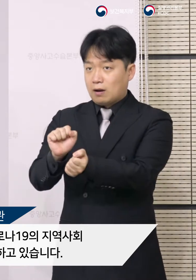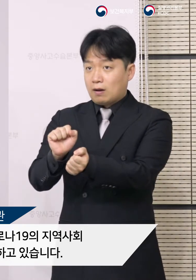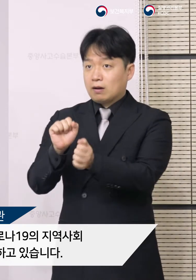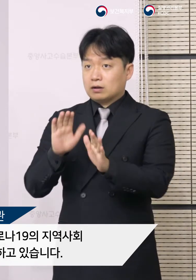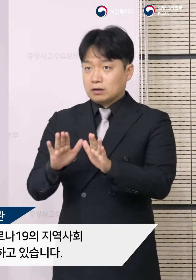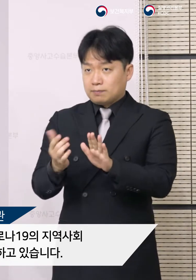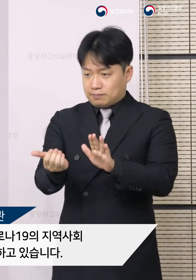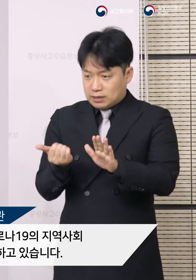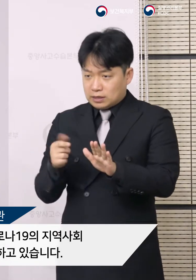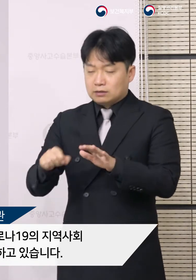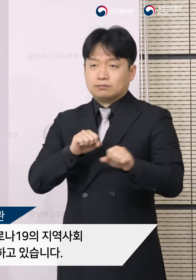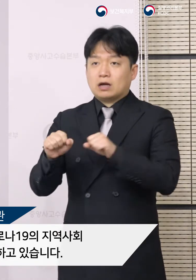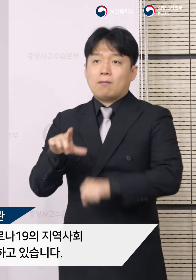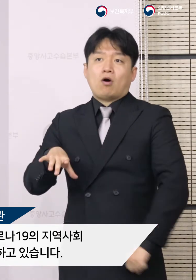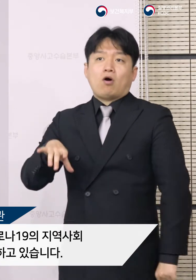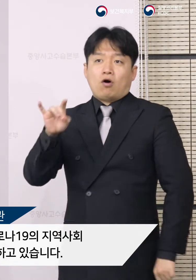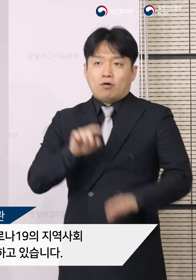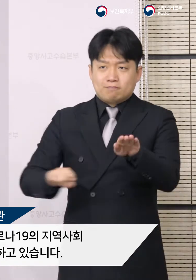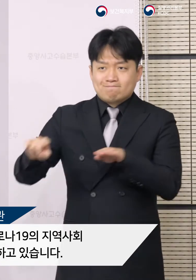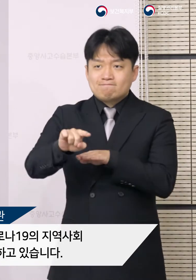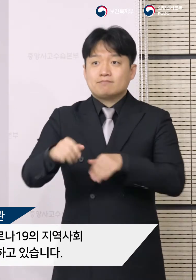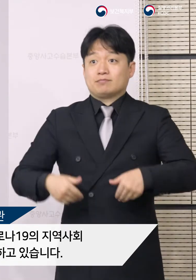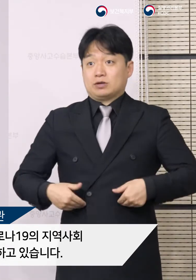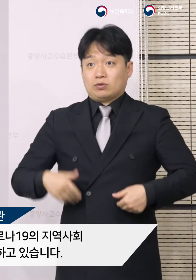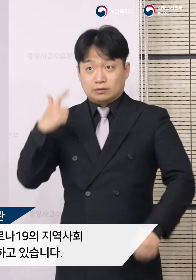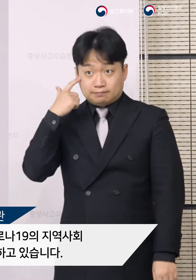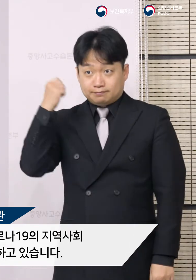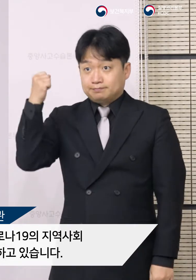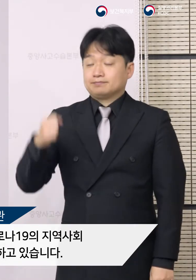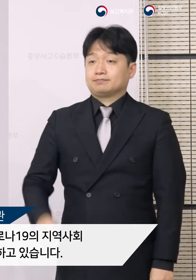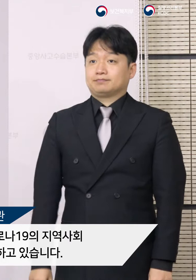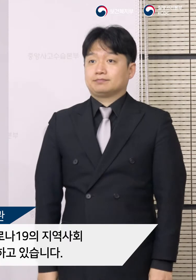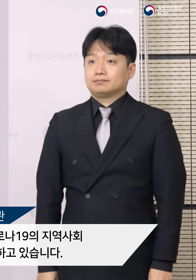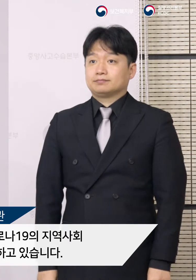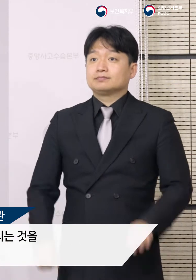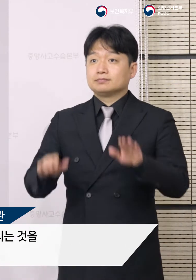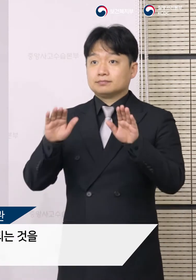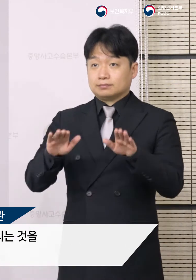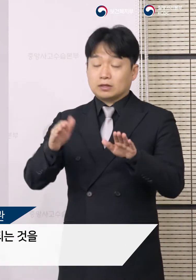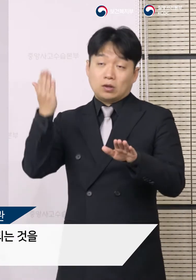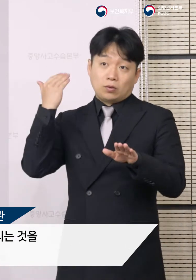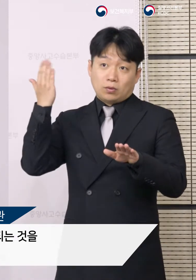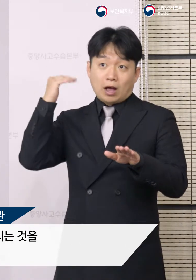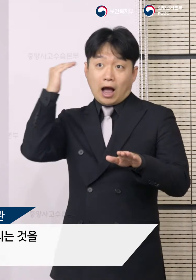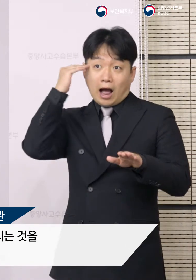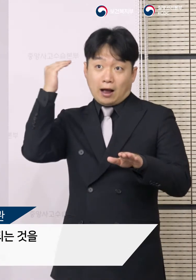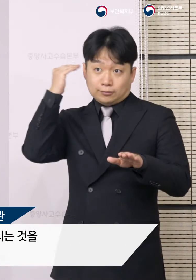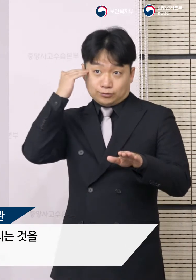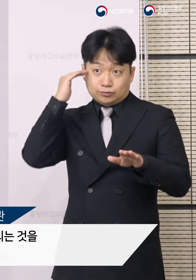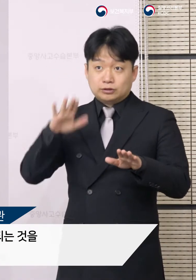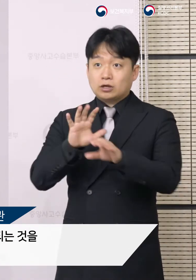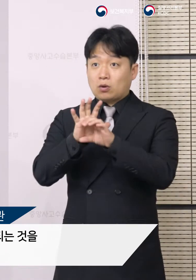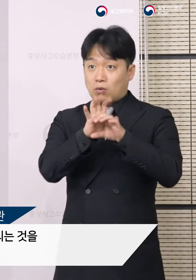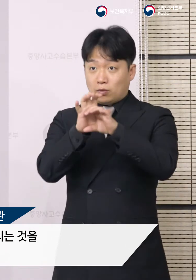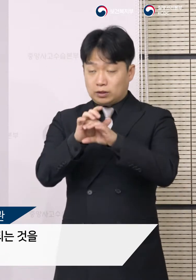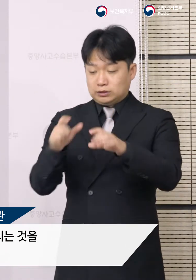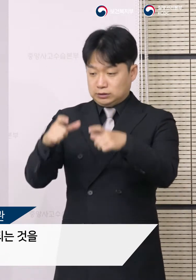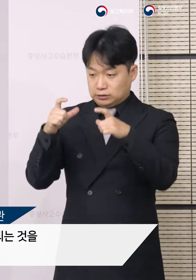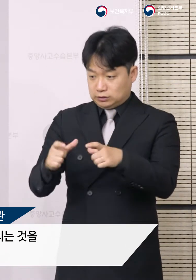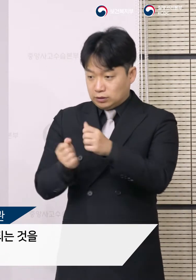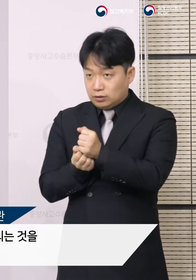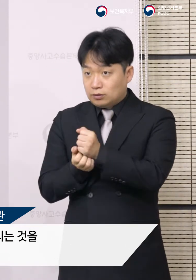선제적으로 대비할 필요성이 있다고 판단하고 있습니다. 우리나라는 지금까지 코로나19가